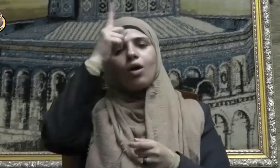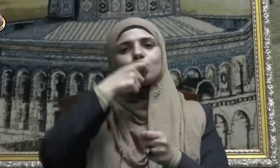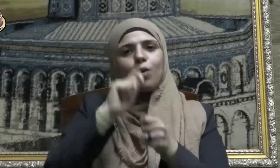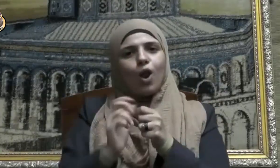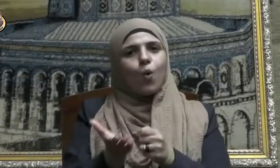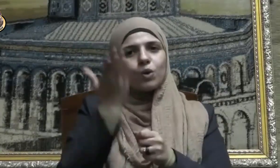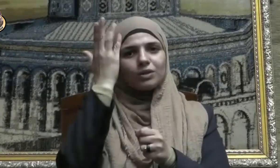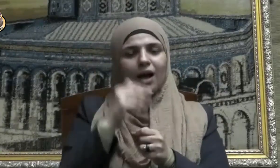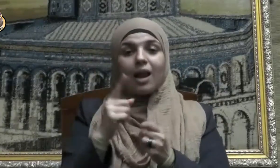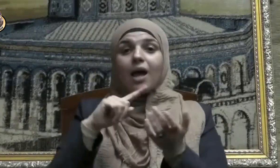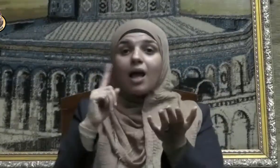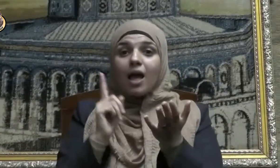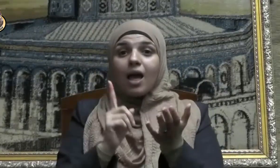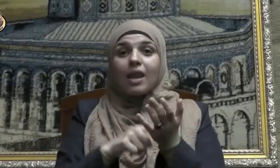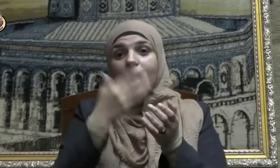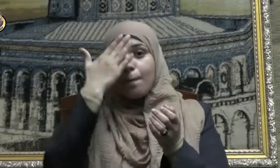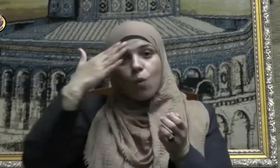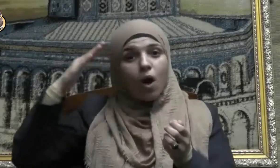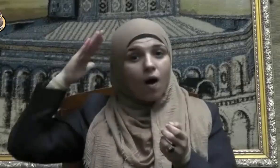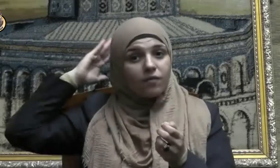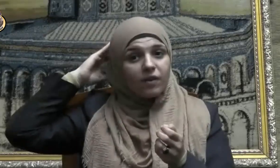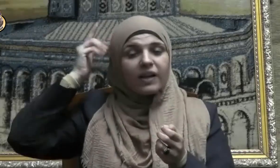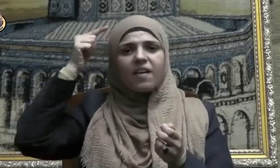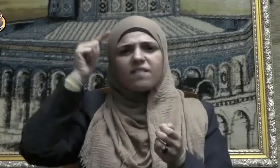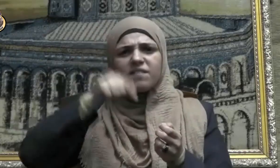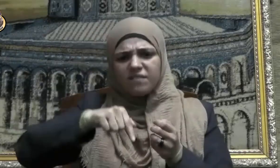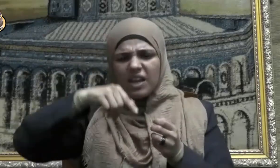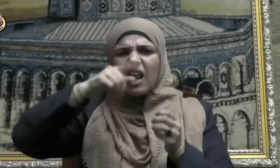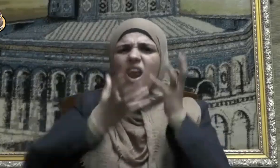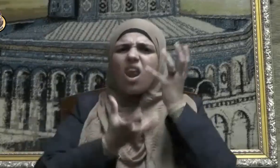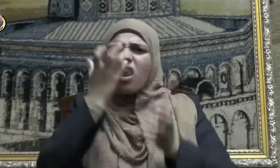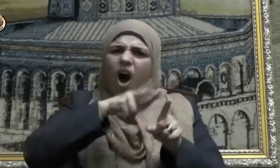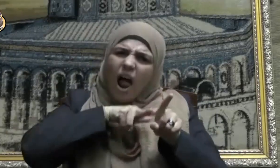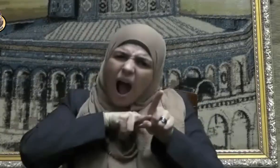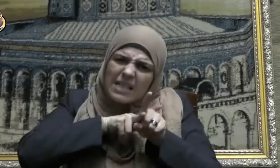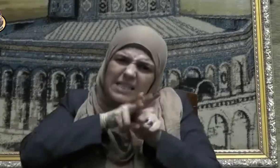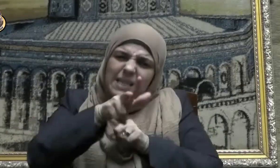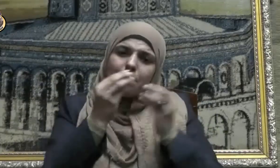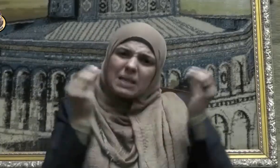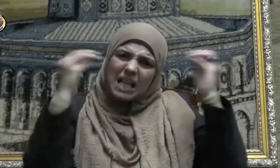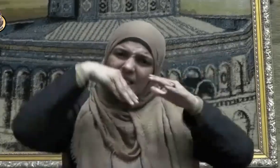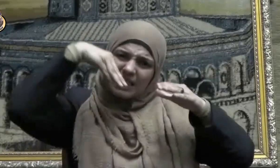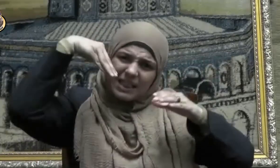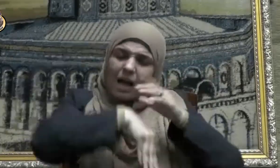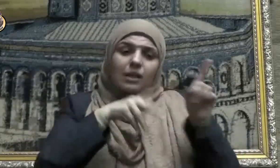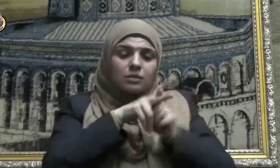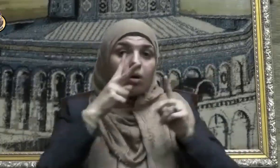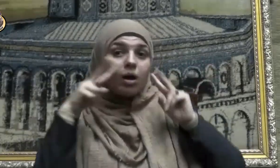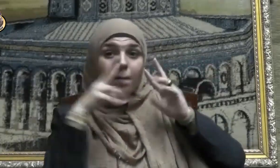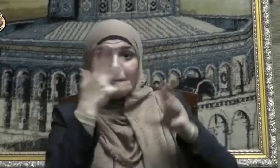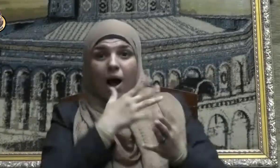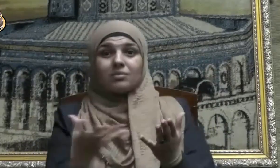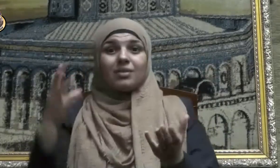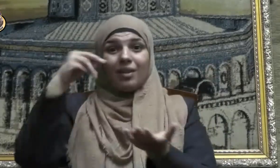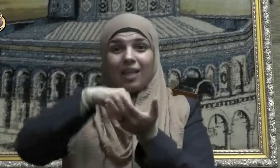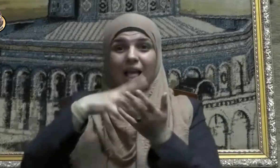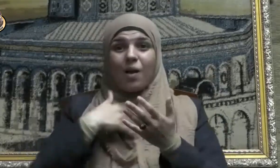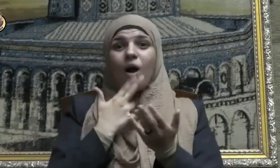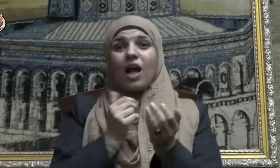إن المنافقين في الدرك الأسفل من النار ولن تجد لهم نصيرا إلا